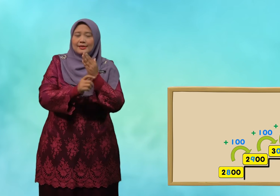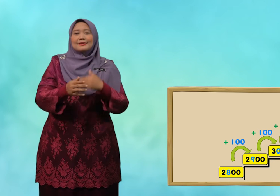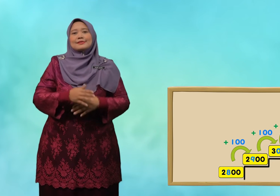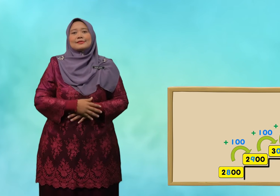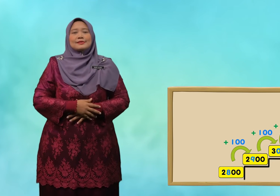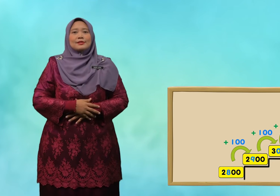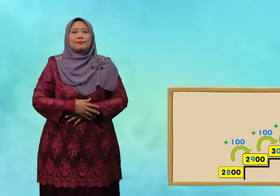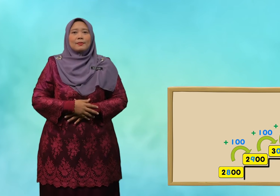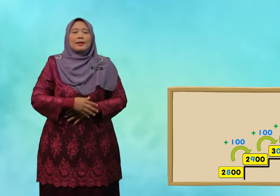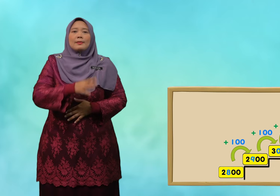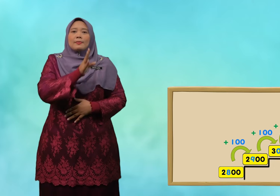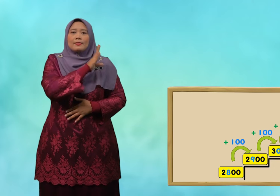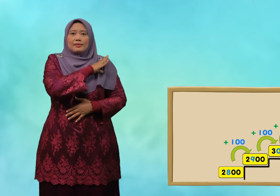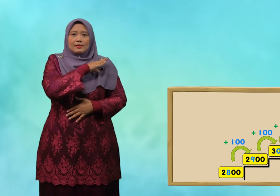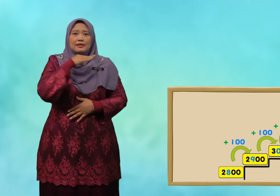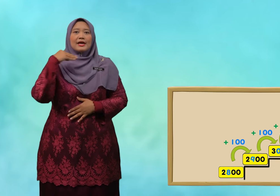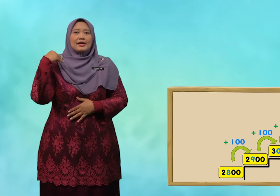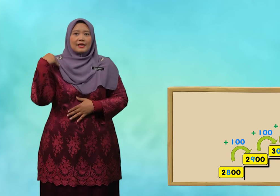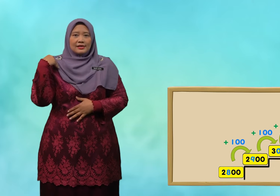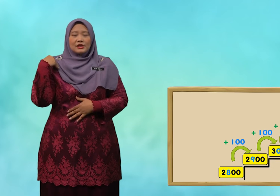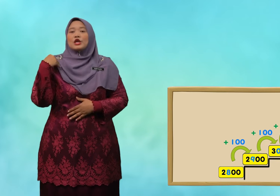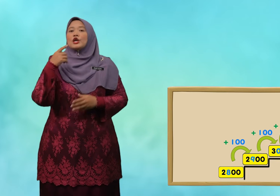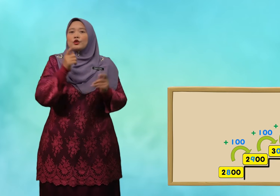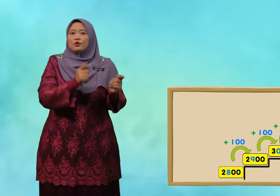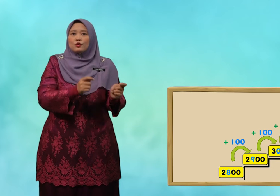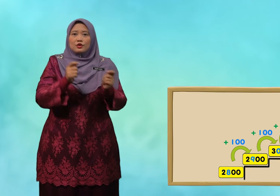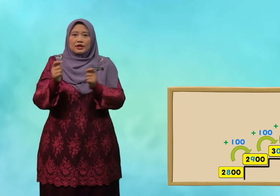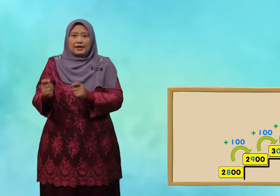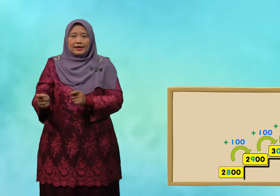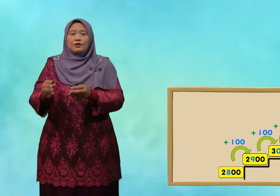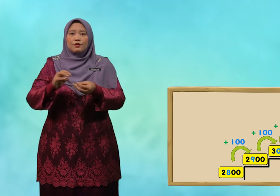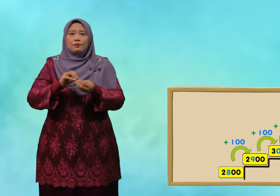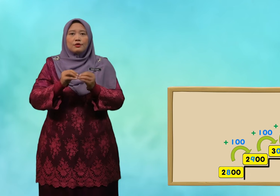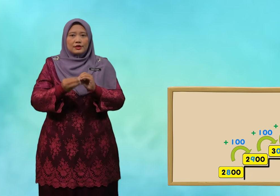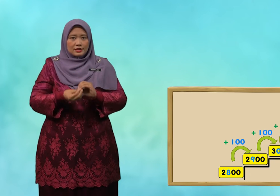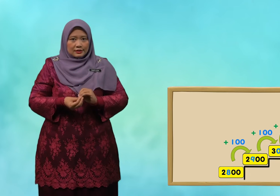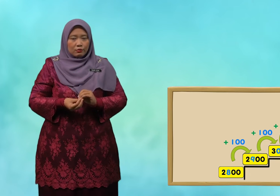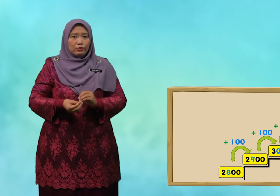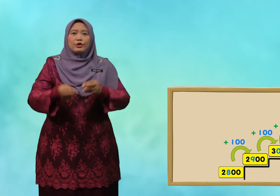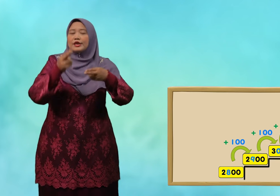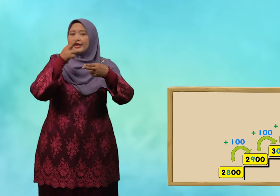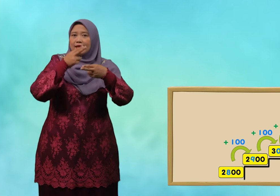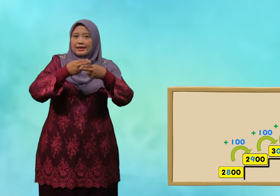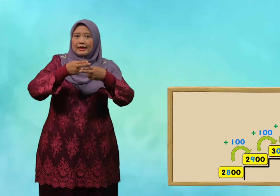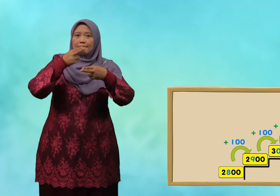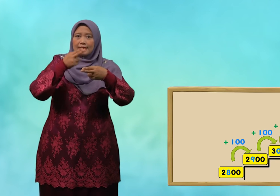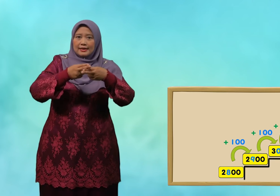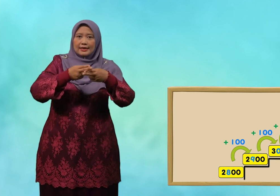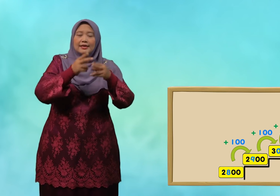dan turutan nombor tersebut dinamakan